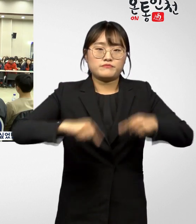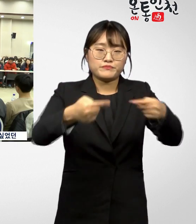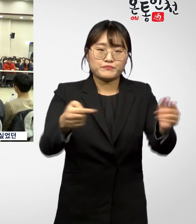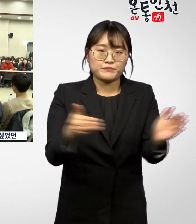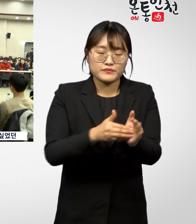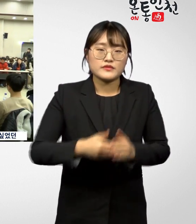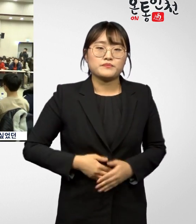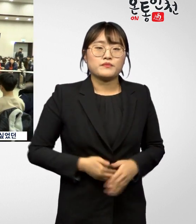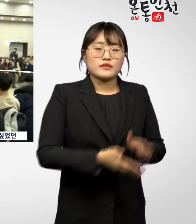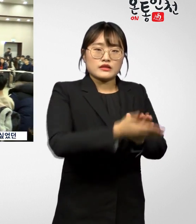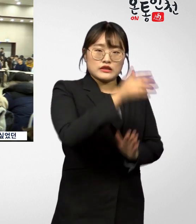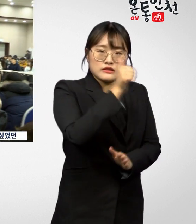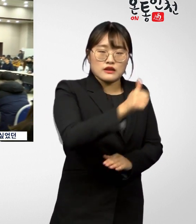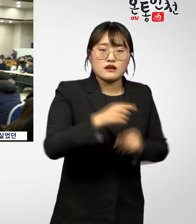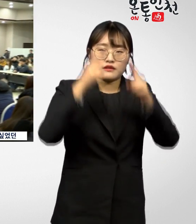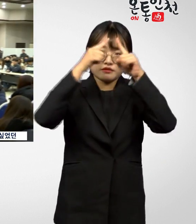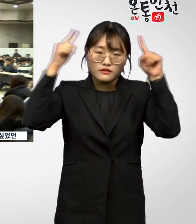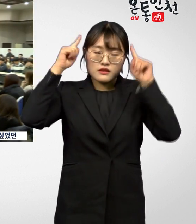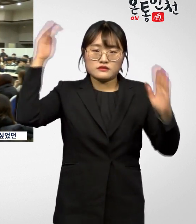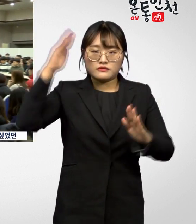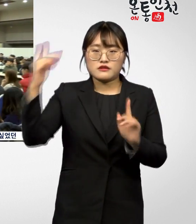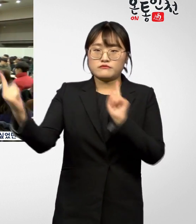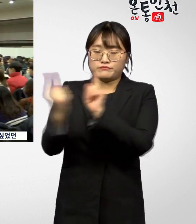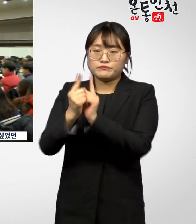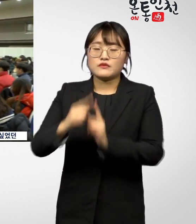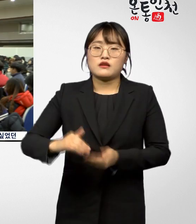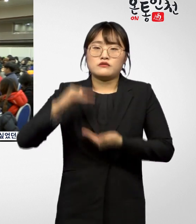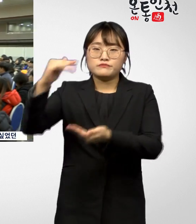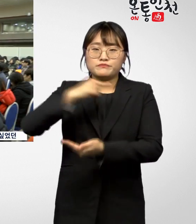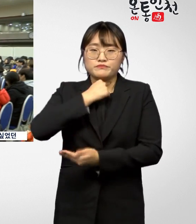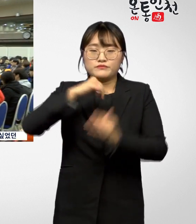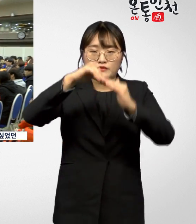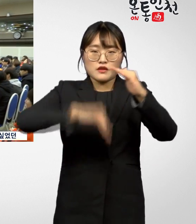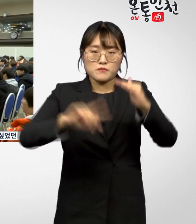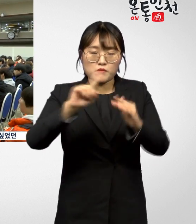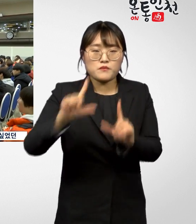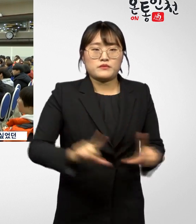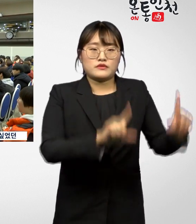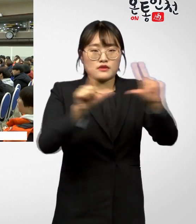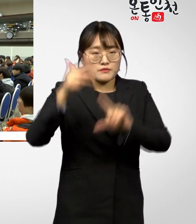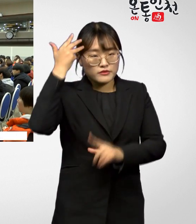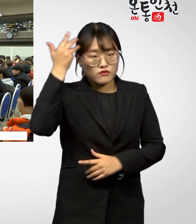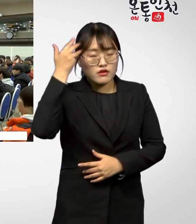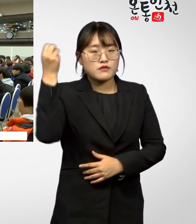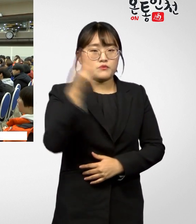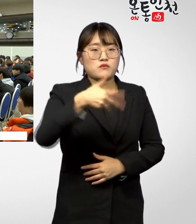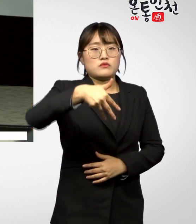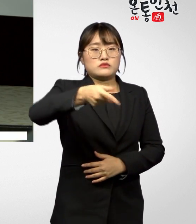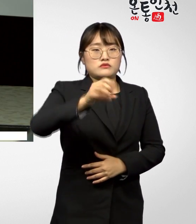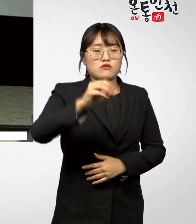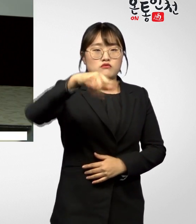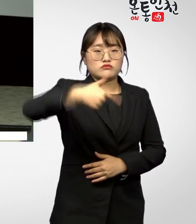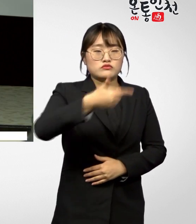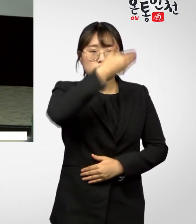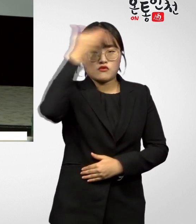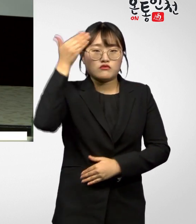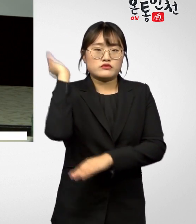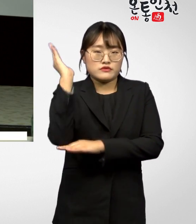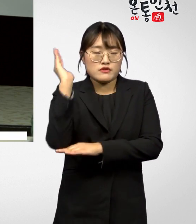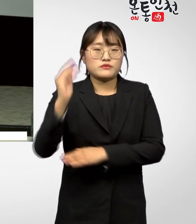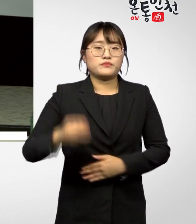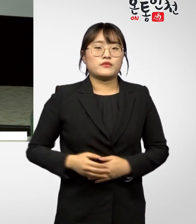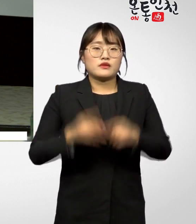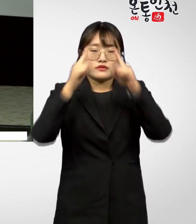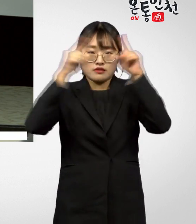명이 참석했는데요. 유정복 시장은 대학생들을 만나 평소 전하고 싶었던 삶의 철학과 청춘에 대한